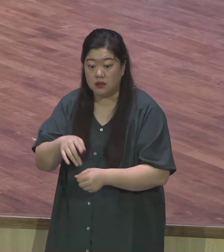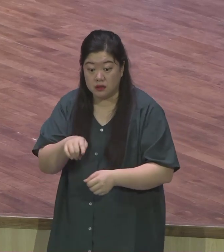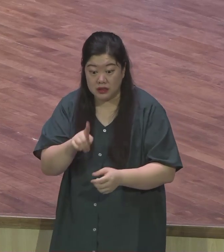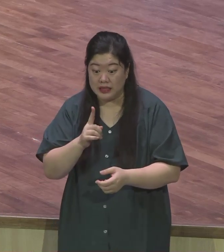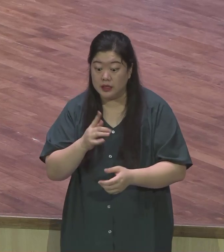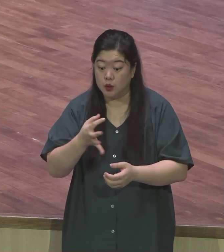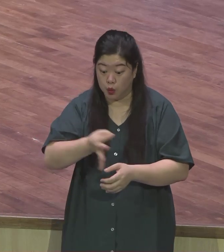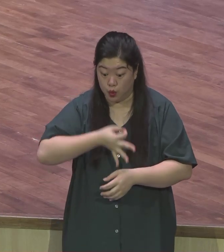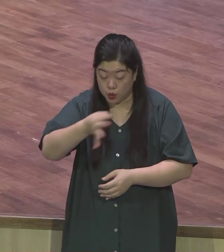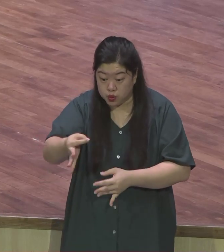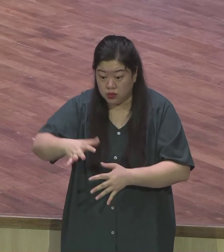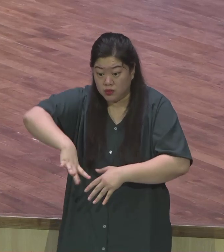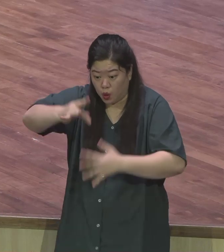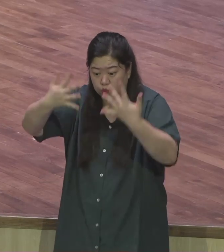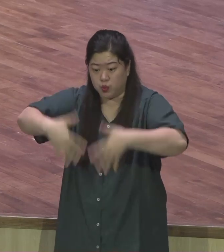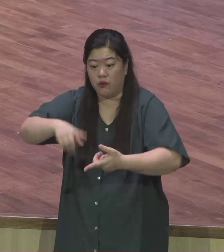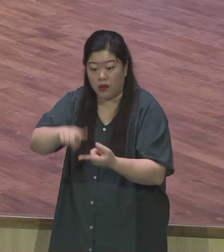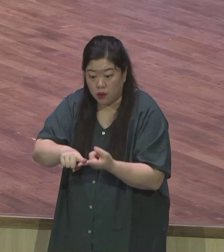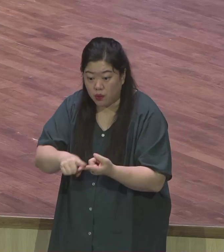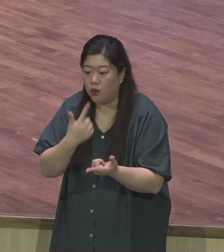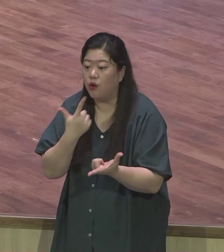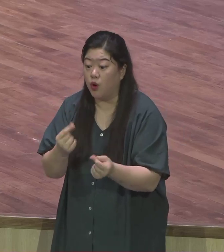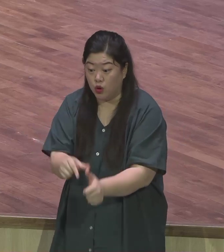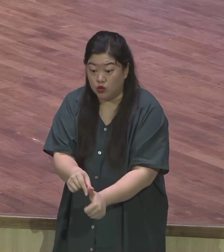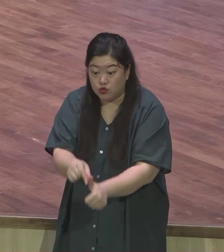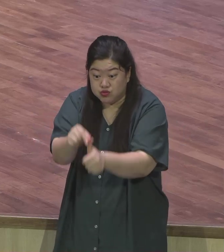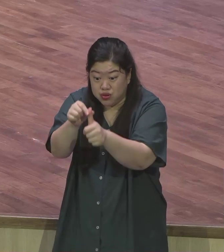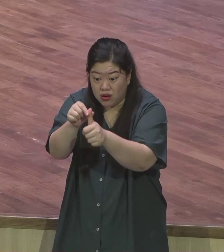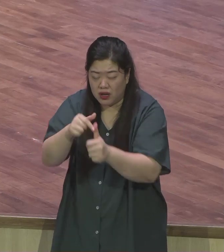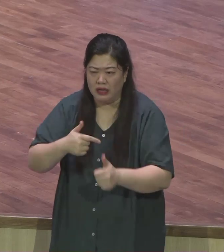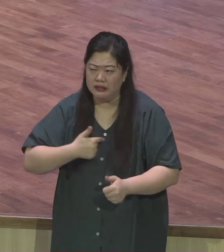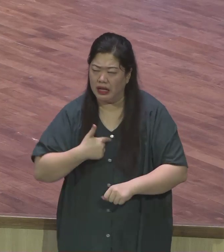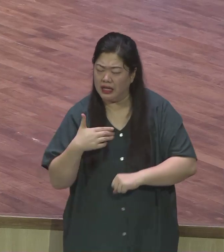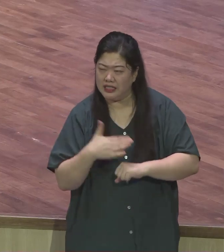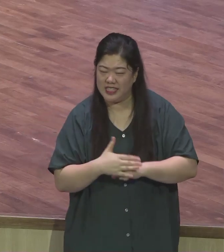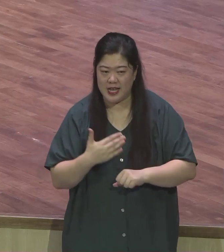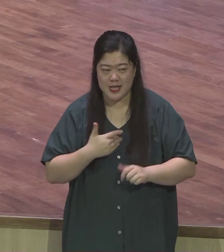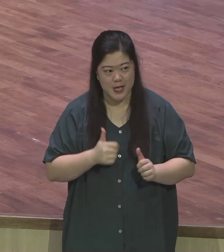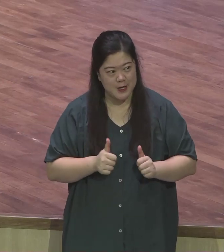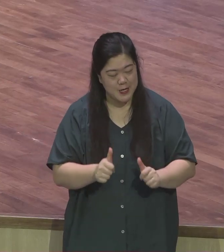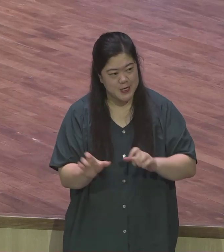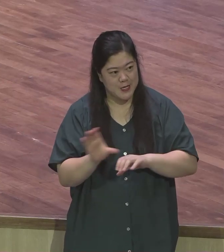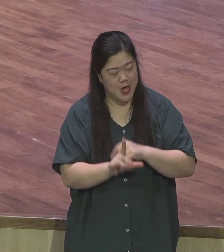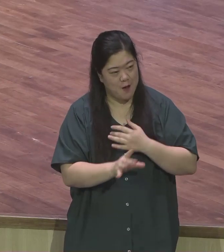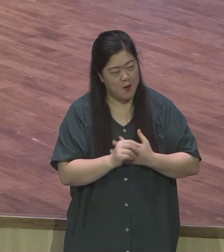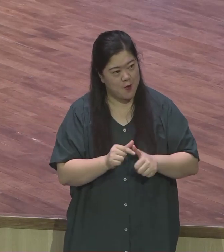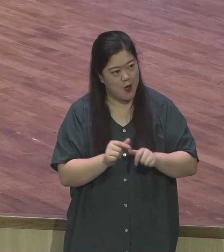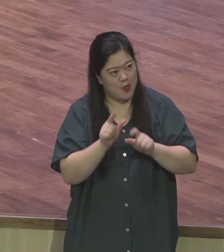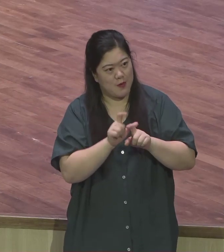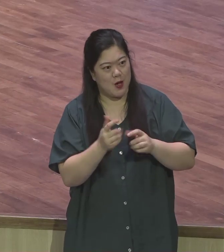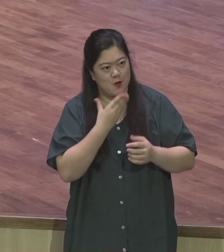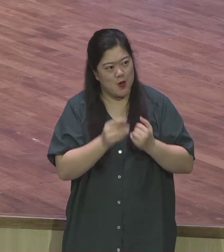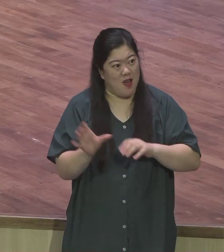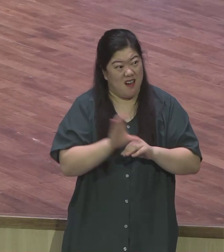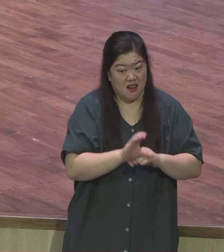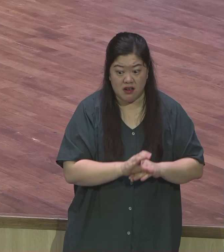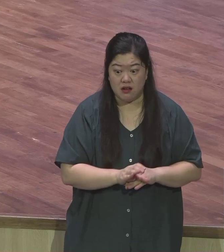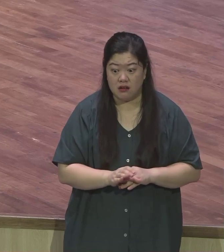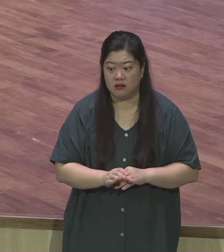정말 하나님이 만약에 내가 주인이라면 정말 나같은 일꾼을 쓸까? 안 쓸 것 같습니다 왜